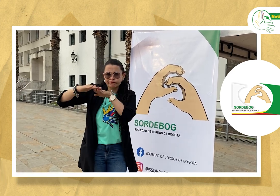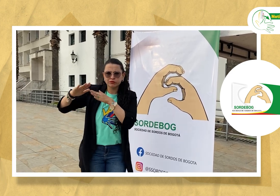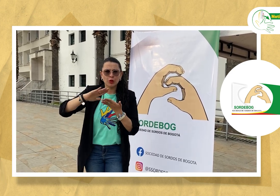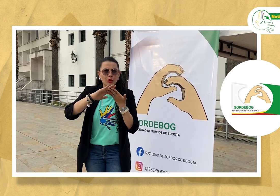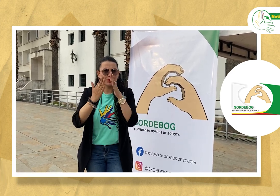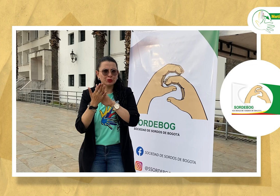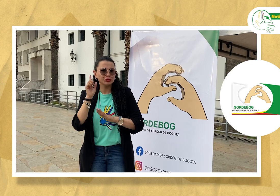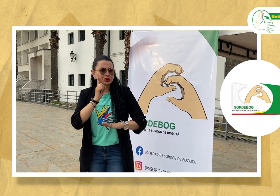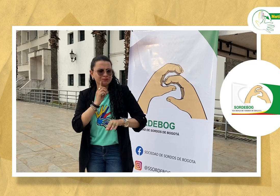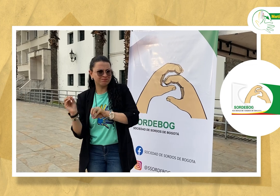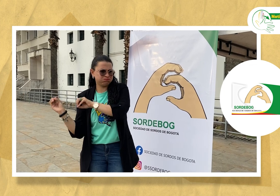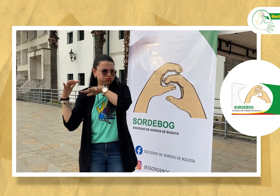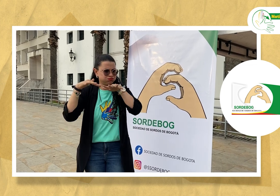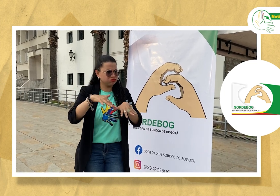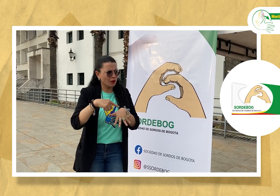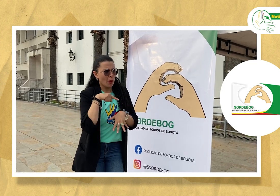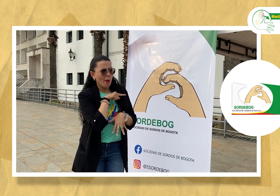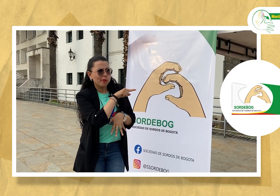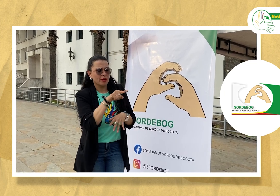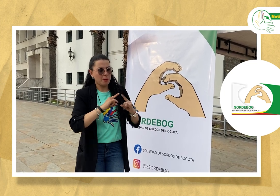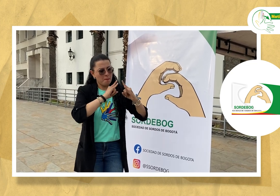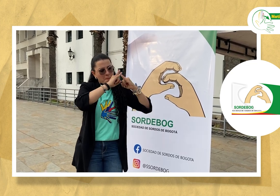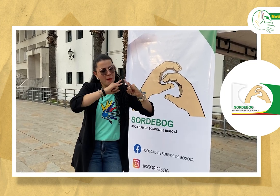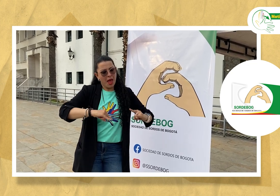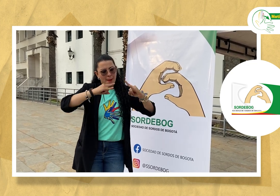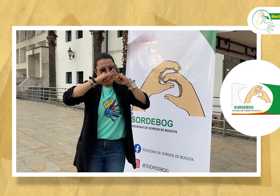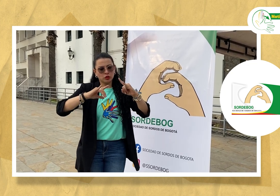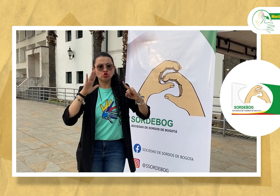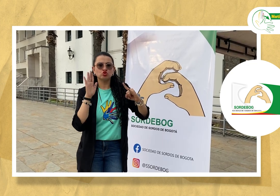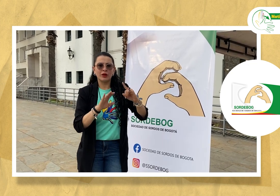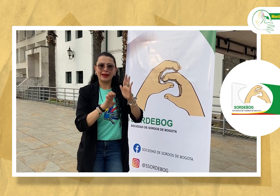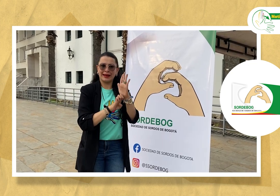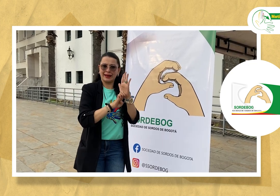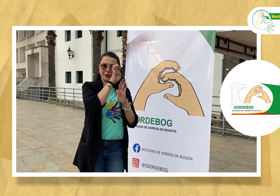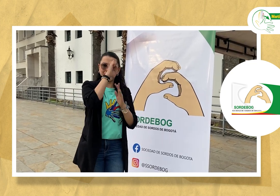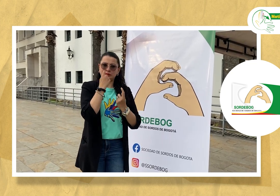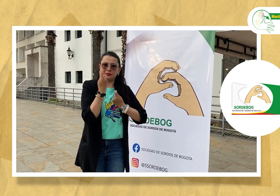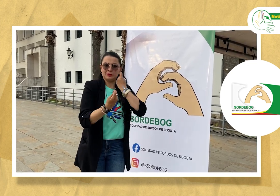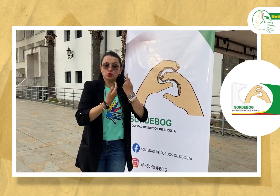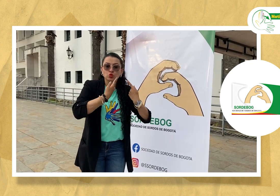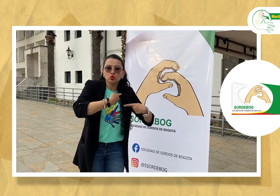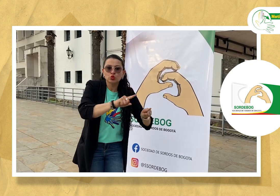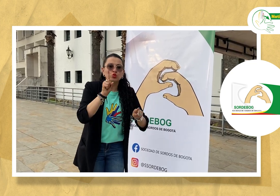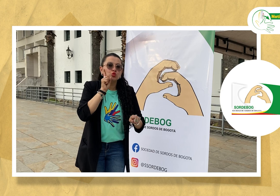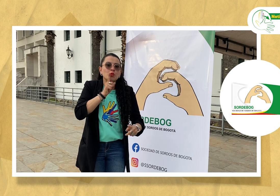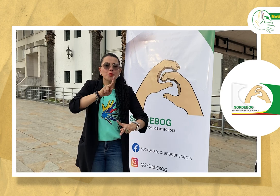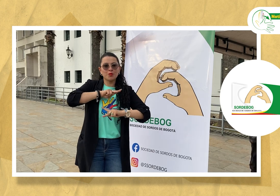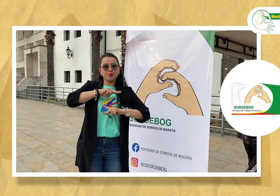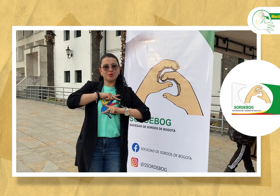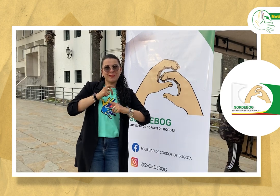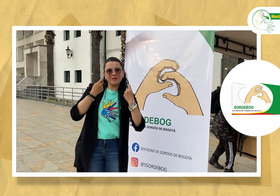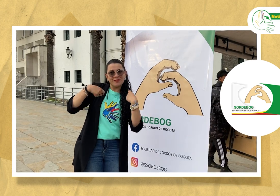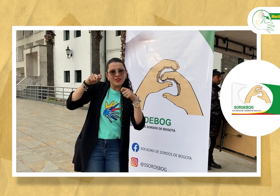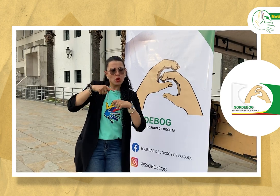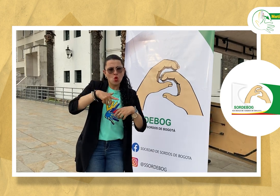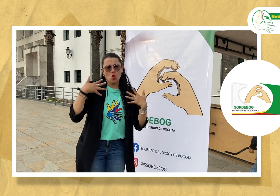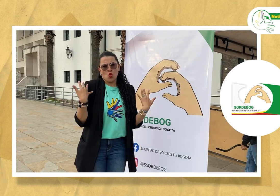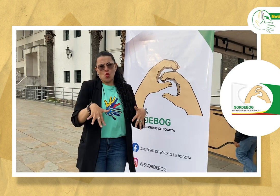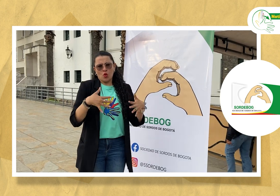en esta feria realizada por personas sordas con el fin de mostrar sus emprendimientos e ideas de negocio.